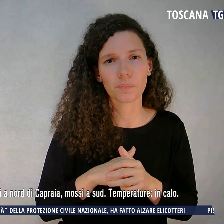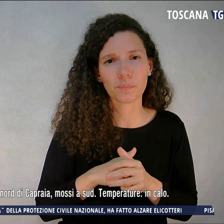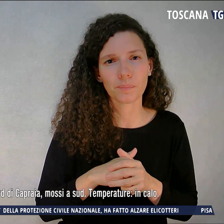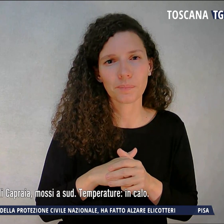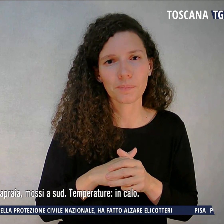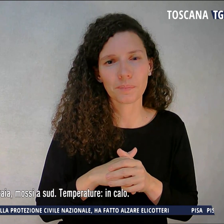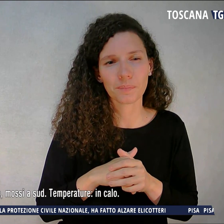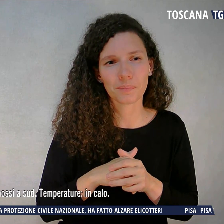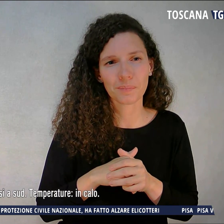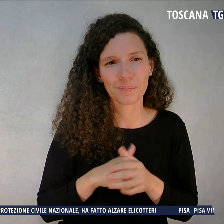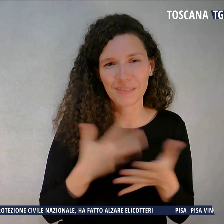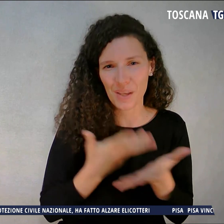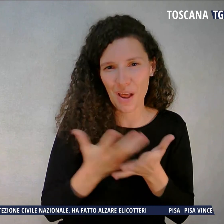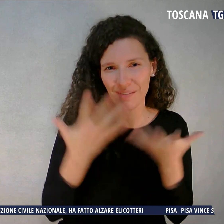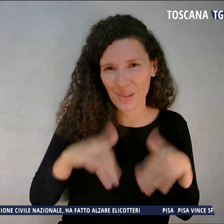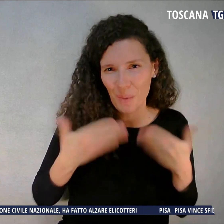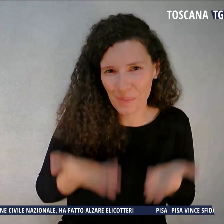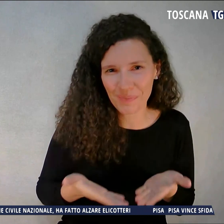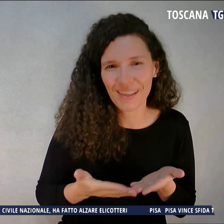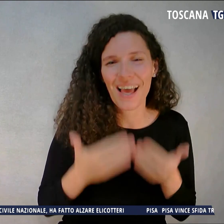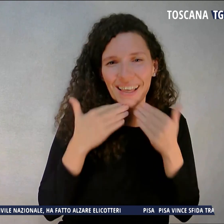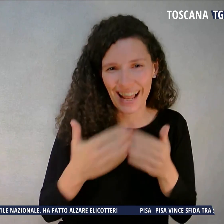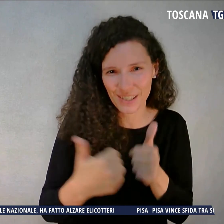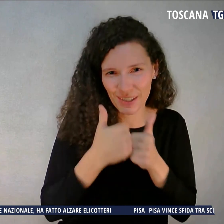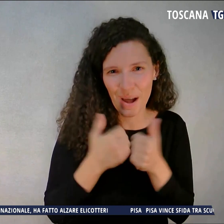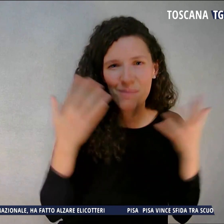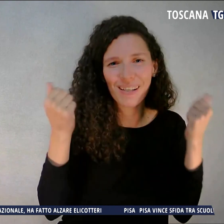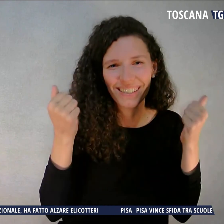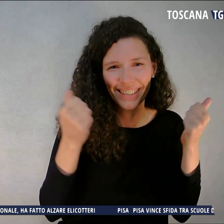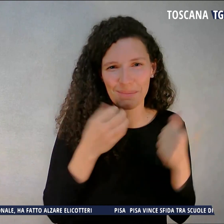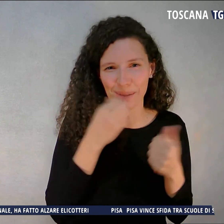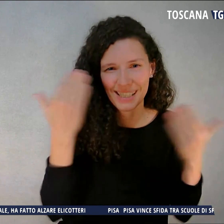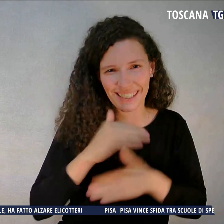Il telegiornale termina qui, grazie per averci seguito, buona sera a tutti e arrivederci.